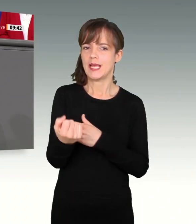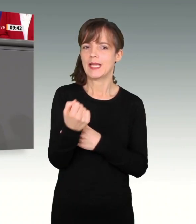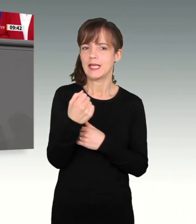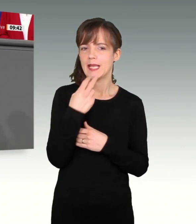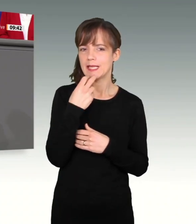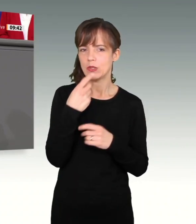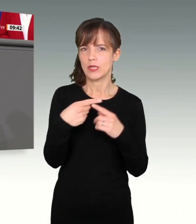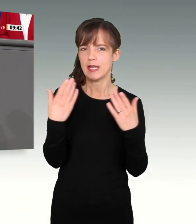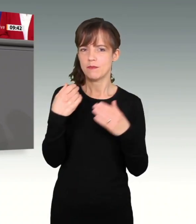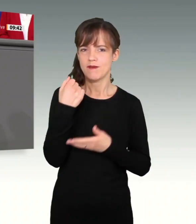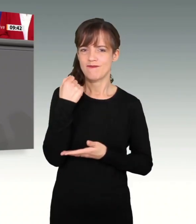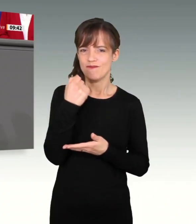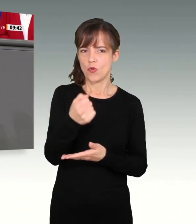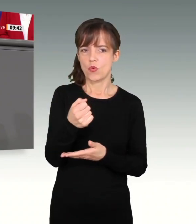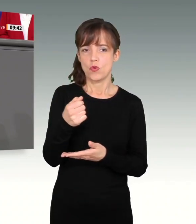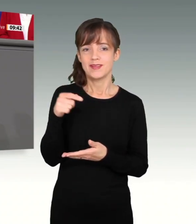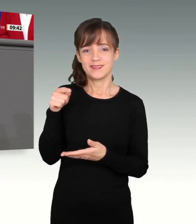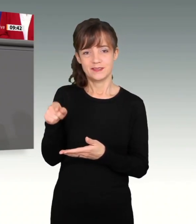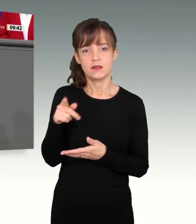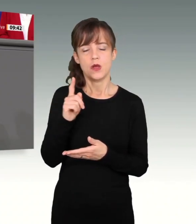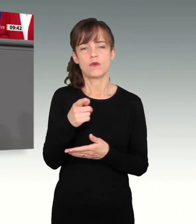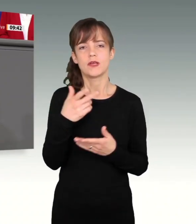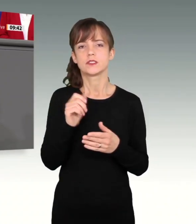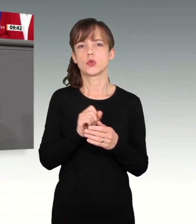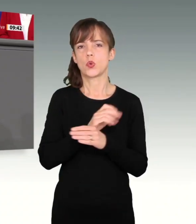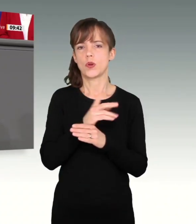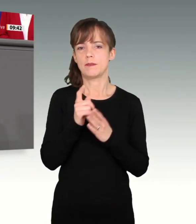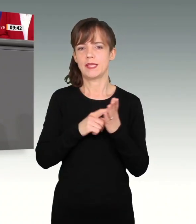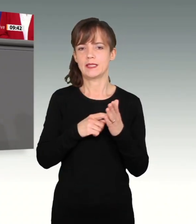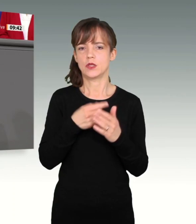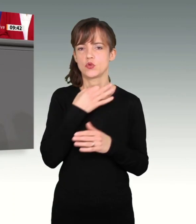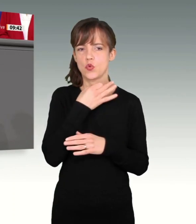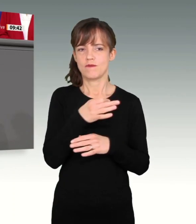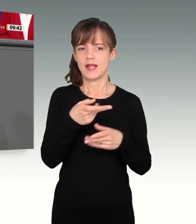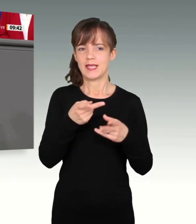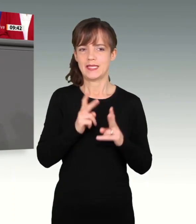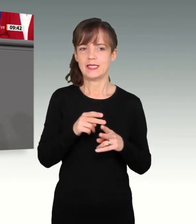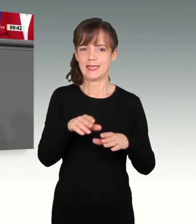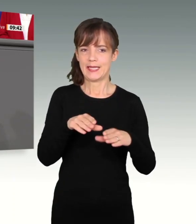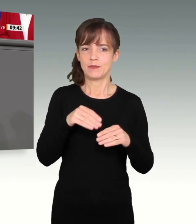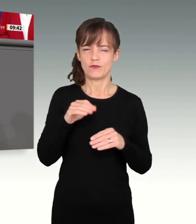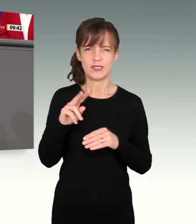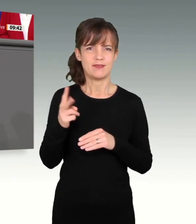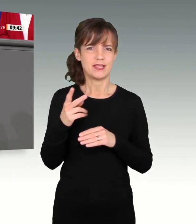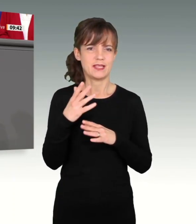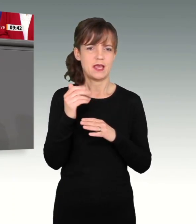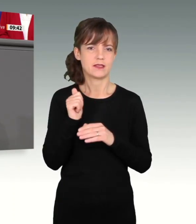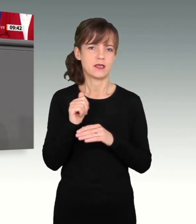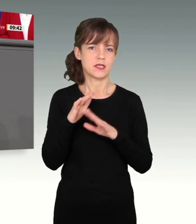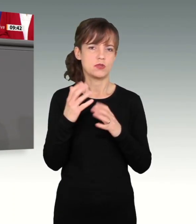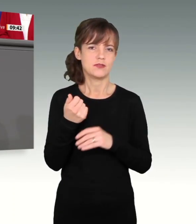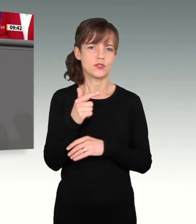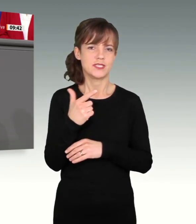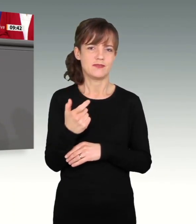Inanspruchnahme der coronabedingten Notfallkredite im zweiten Nachtragshaushalt 2020 28 Milliarden Euro zugeführt wurden,